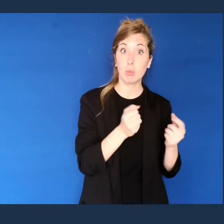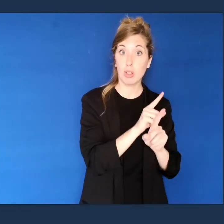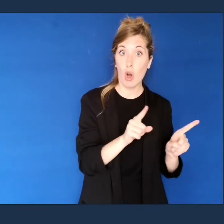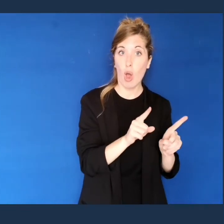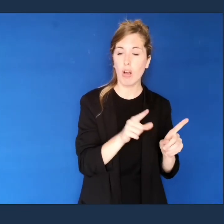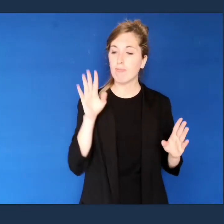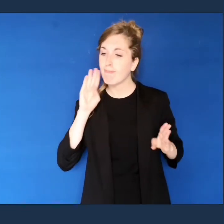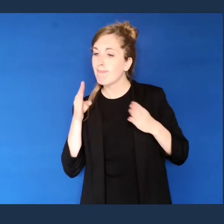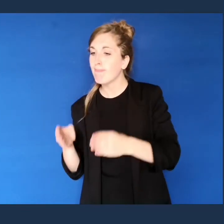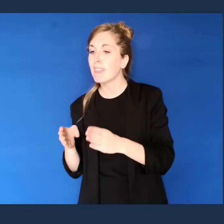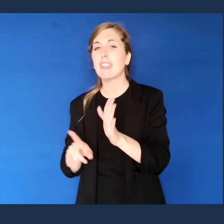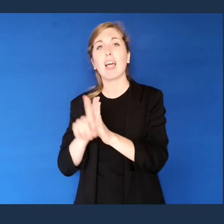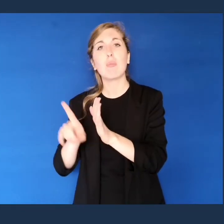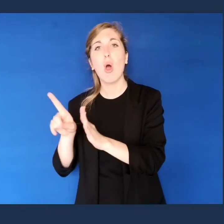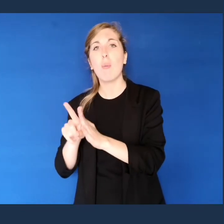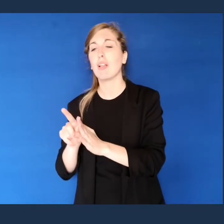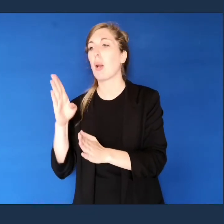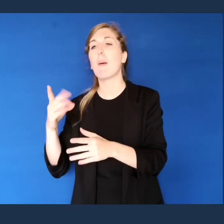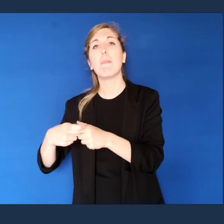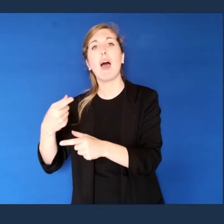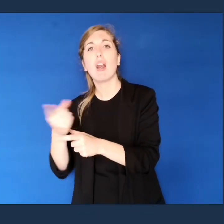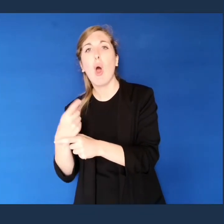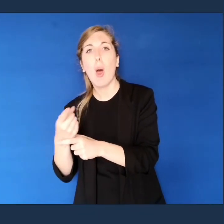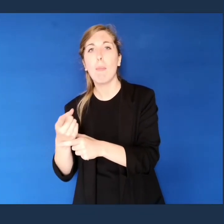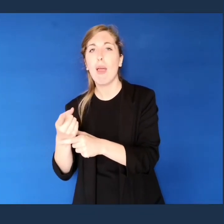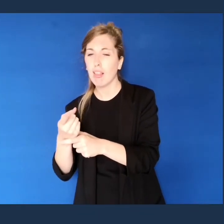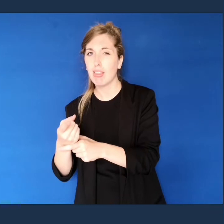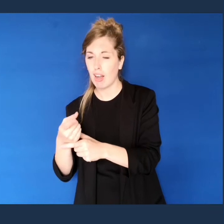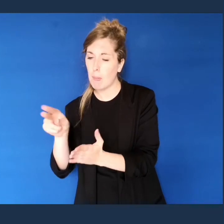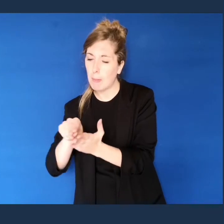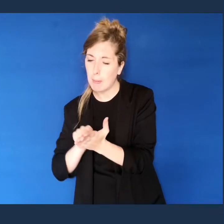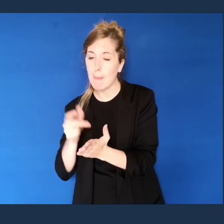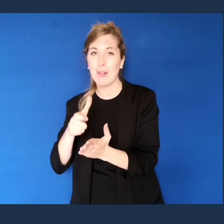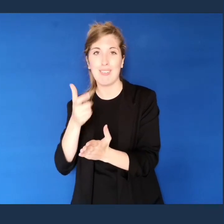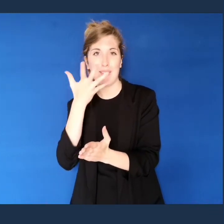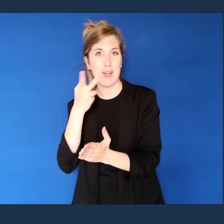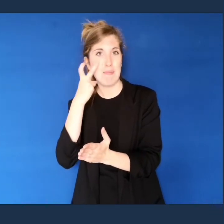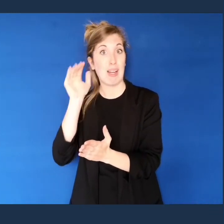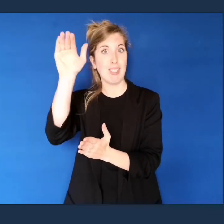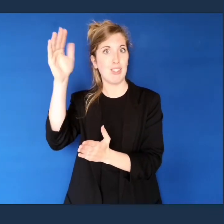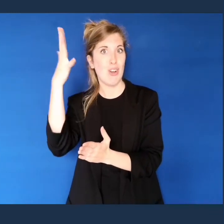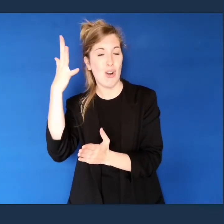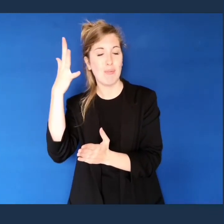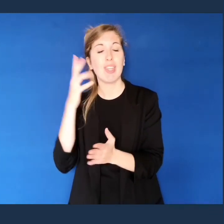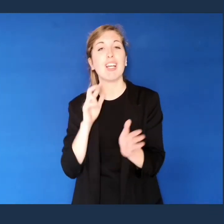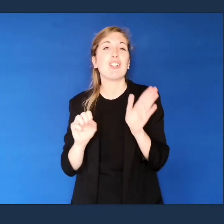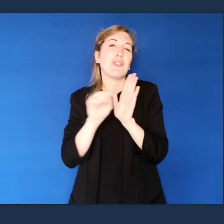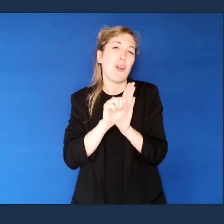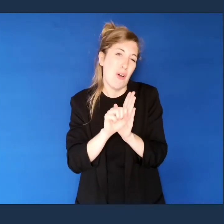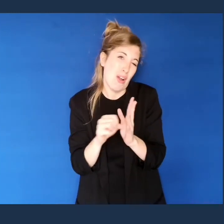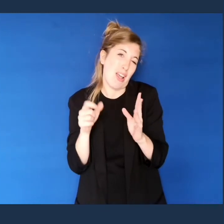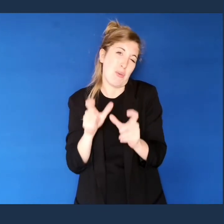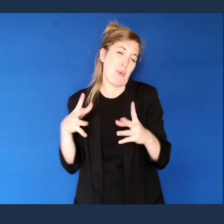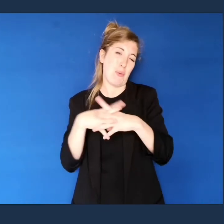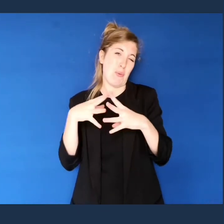termometri, segnando tutto in tacuini per elaborare la previsione. Un aneddoto di guerra racconta che uno degli ufficiali lo trovò